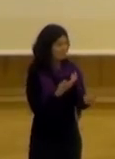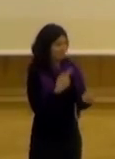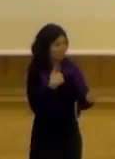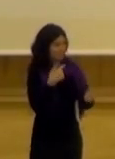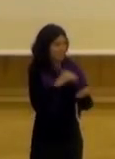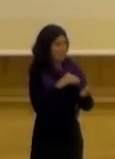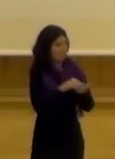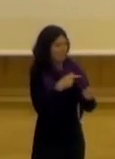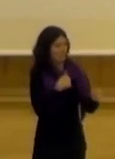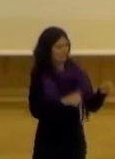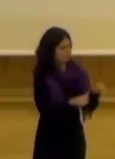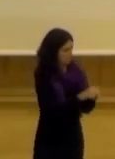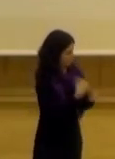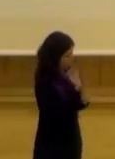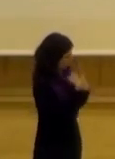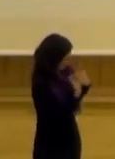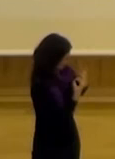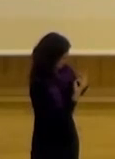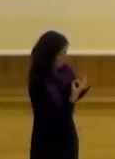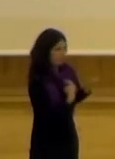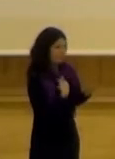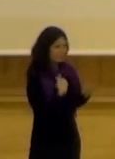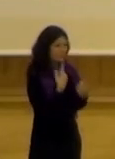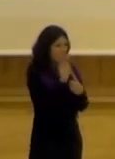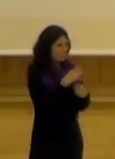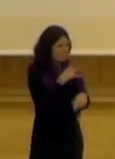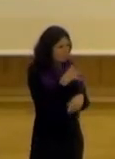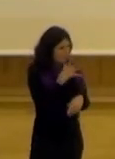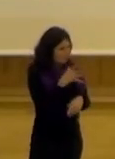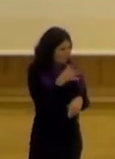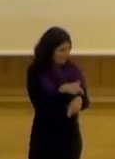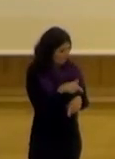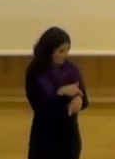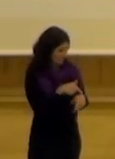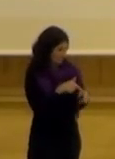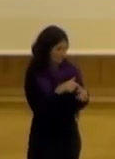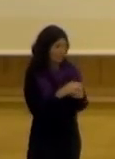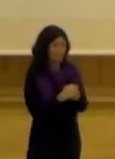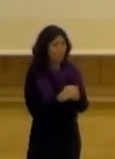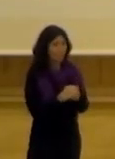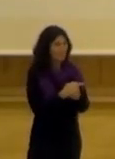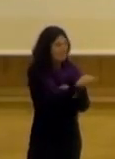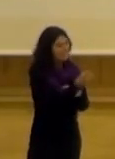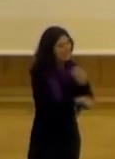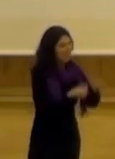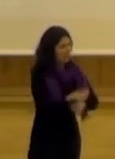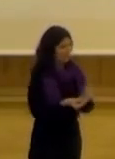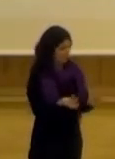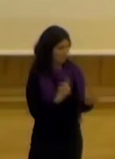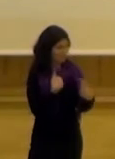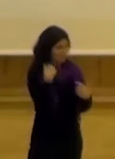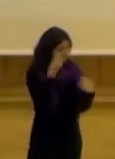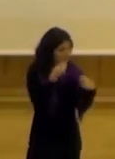por delante más que a veces con esas dudas entonces me preguntaba ¿cuál podría ser la actitud de los otros? entonces yo creo